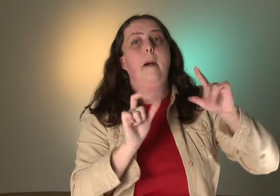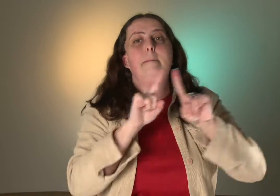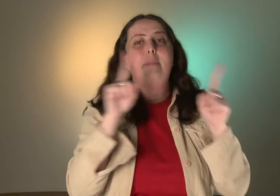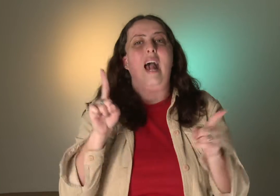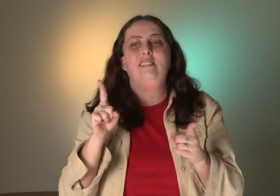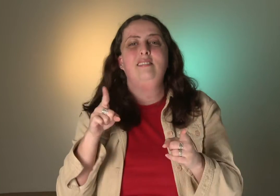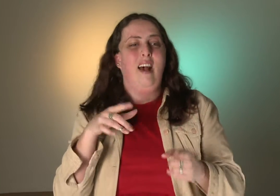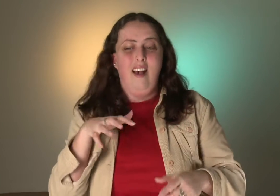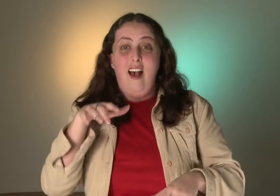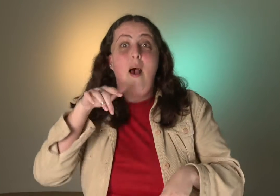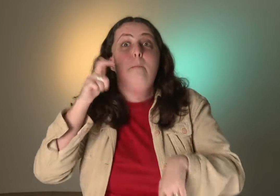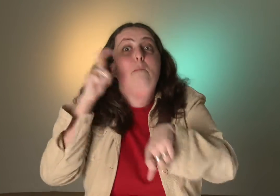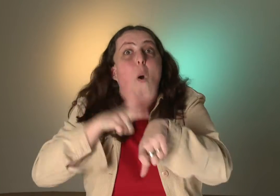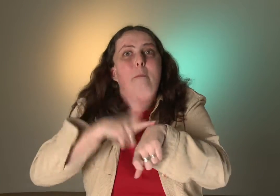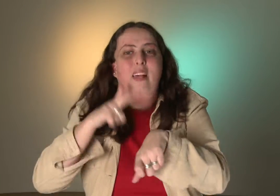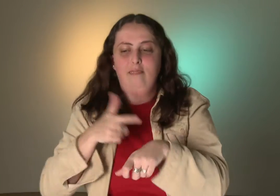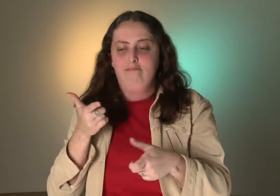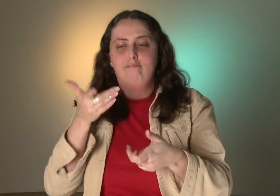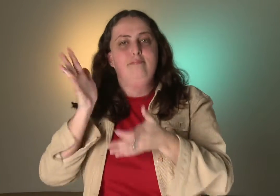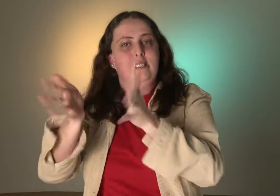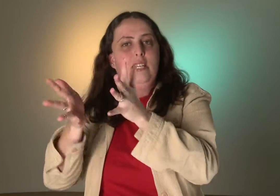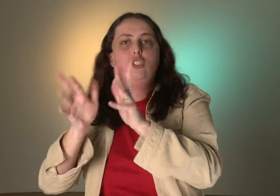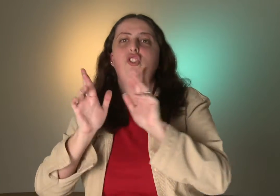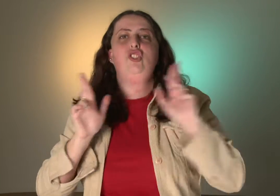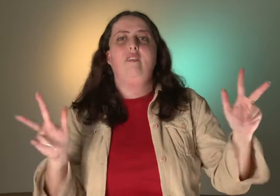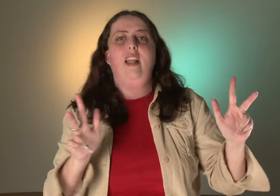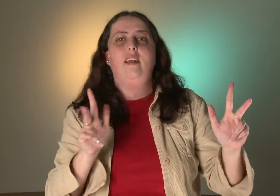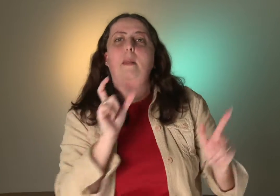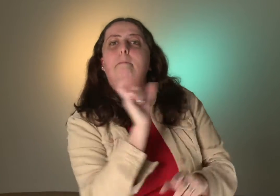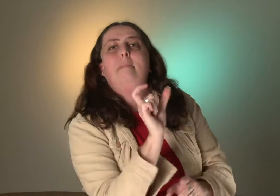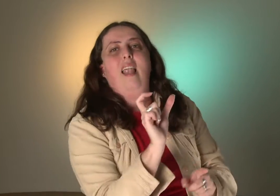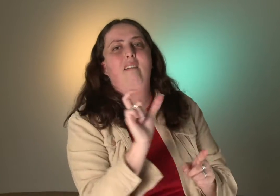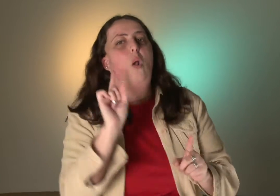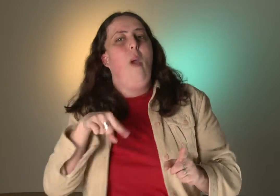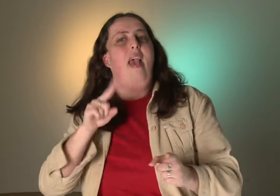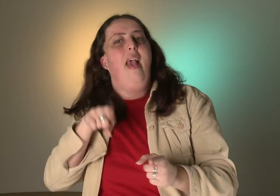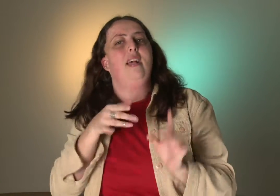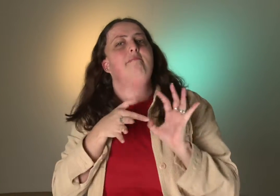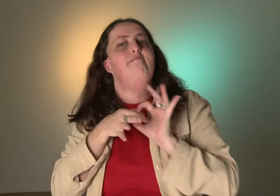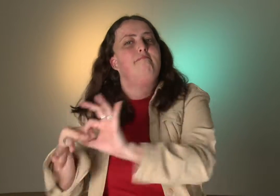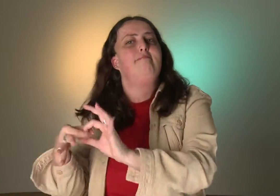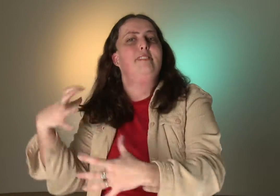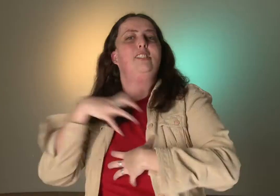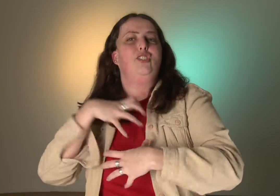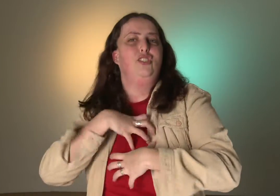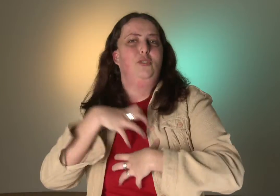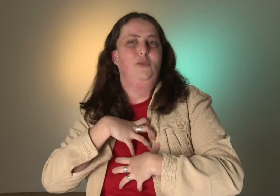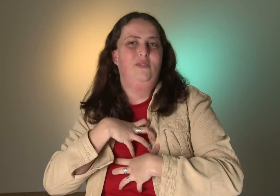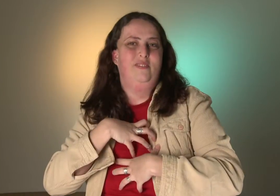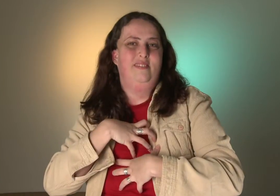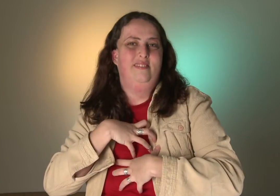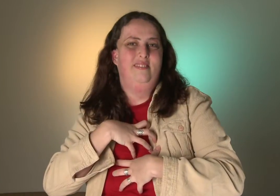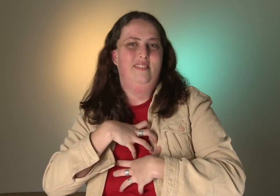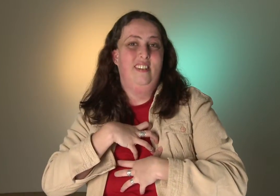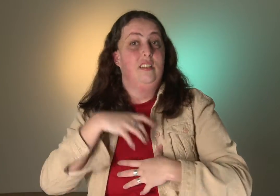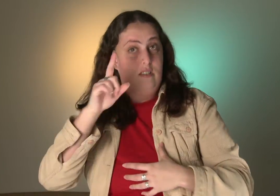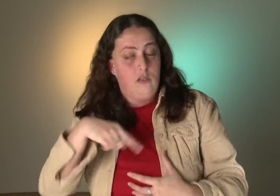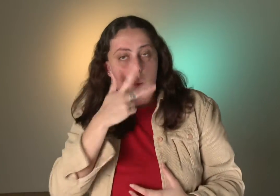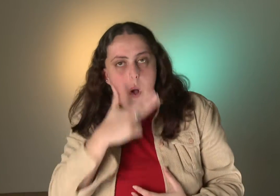Então, às vezes, na palavra, naquele momento, naquele momento da sinalização, o sinal quer dizer uma outra coisa, dependendo do